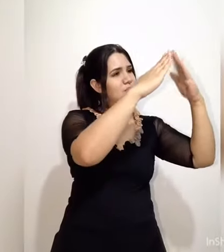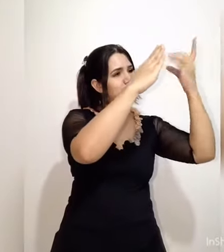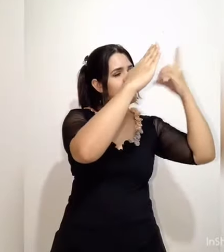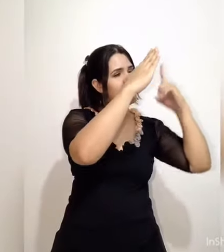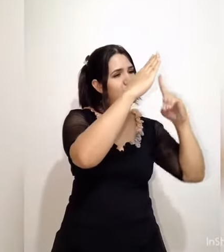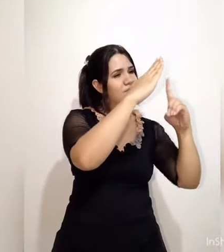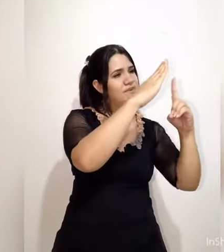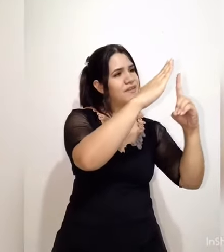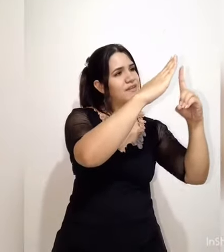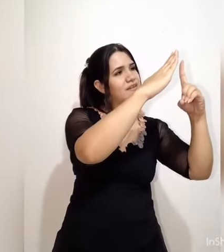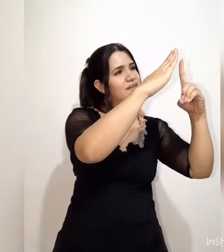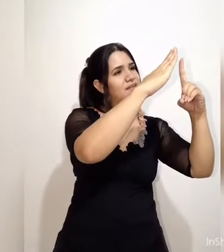pavilhão